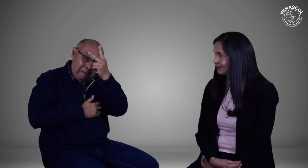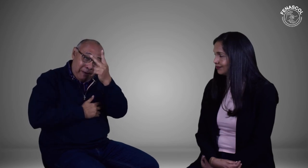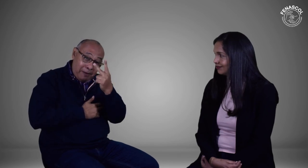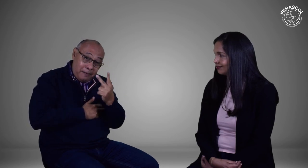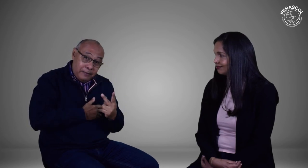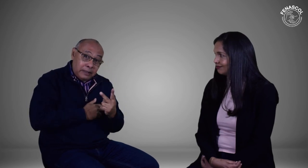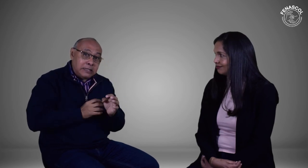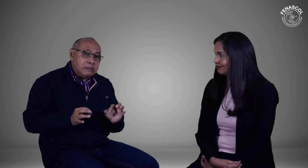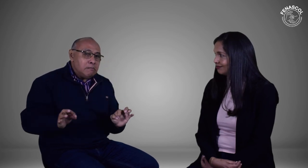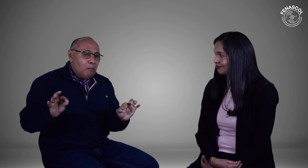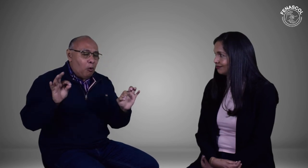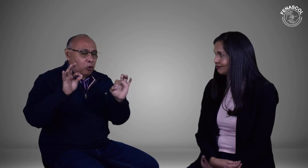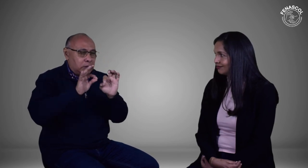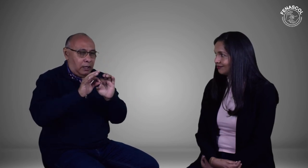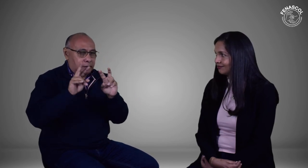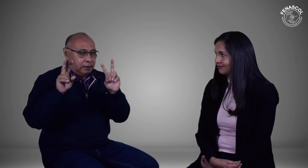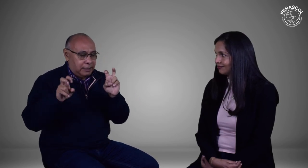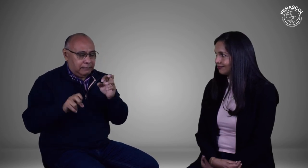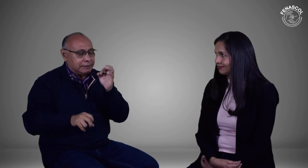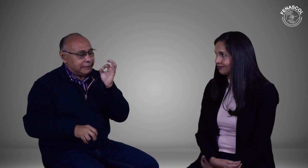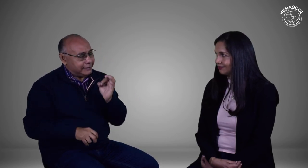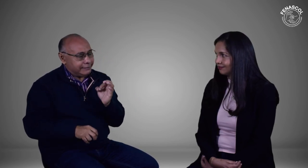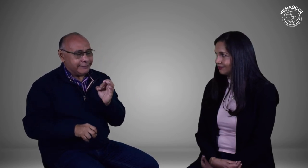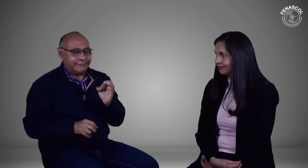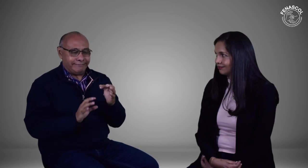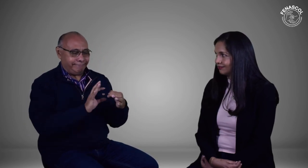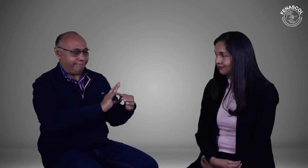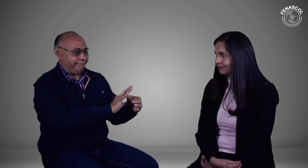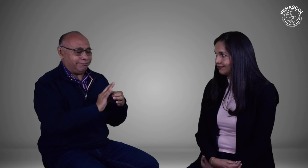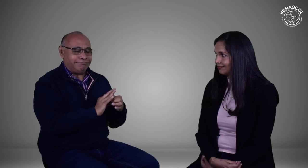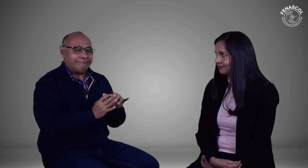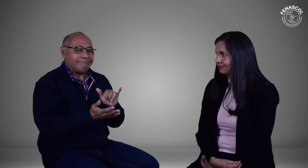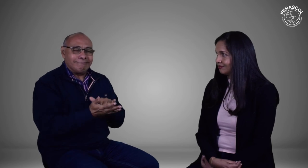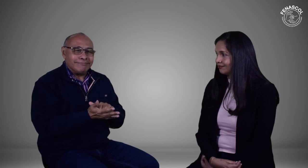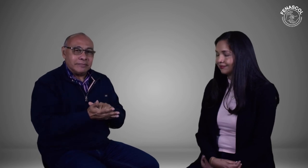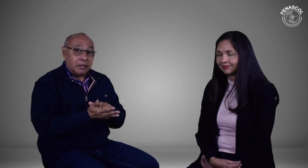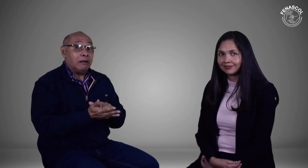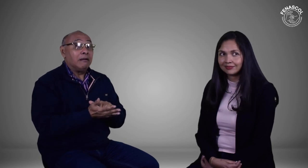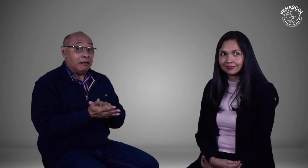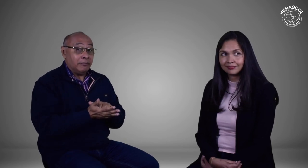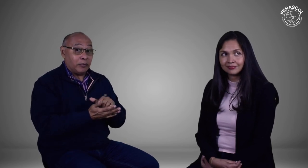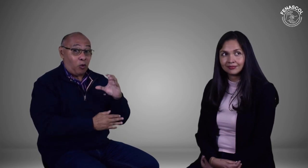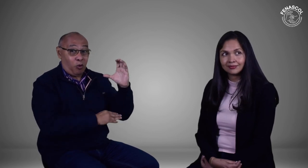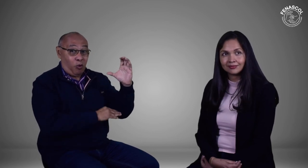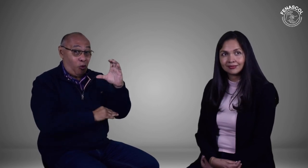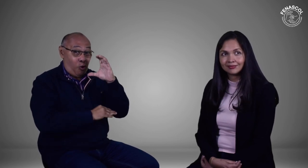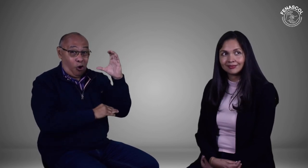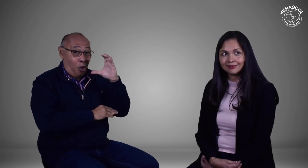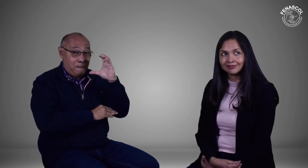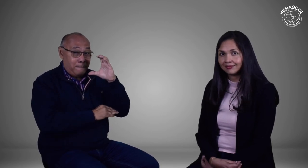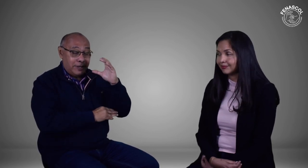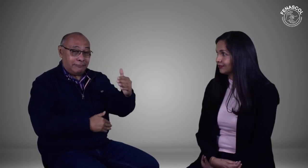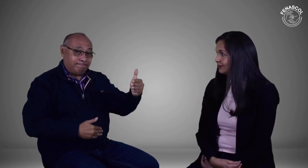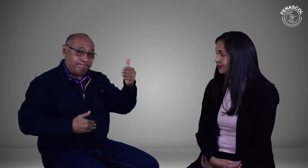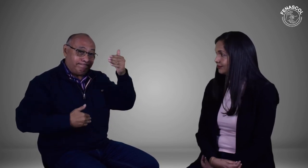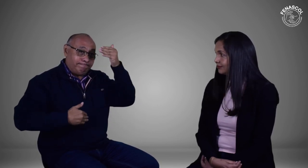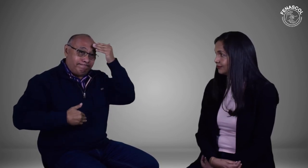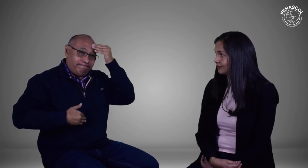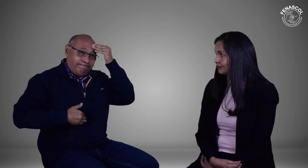viernes presentamos información sumamente importante. Recuerden que estamos aliados por una toma de conciencia en toda Colombia.